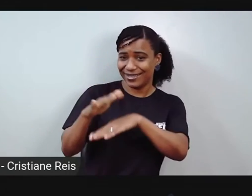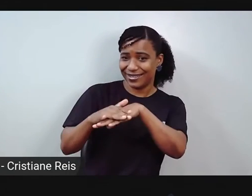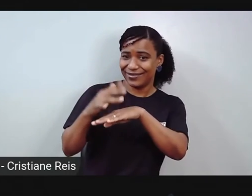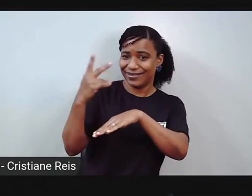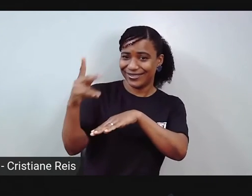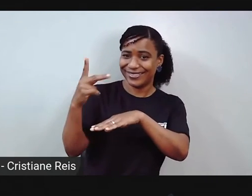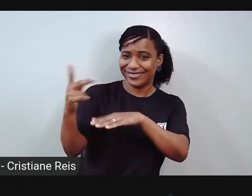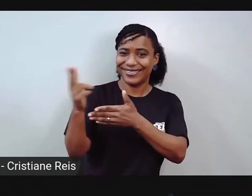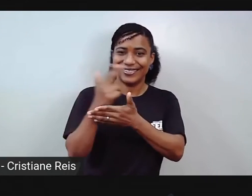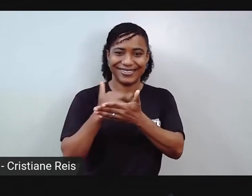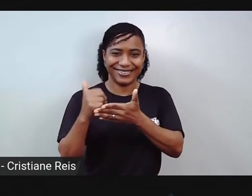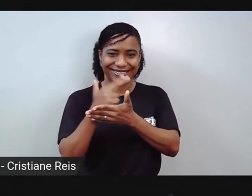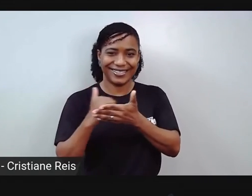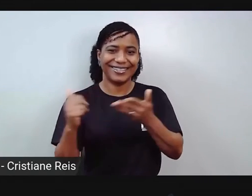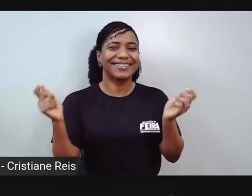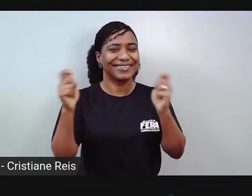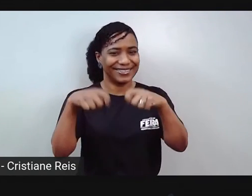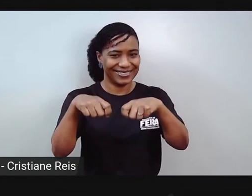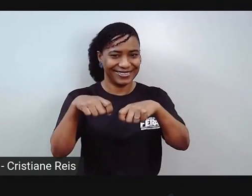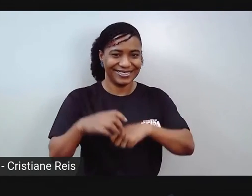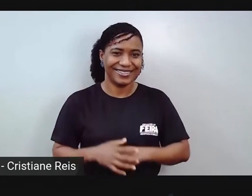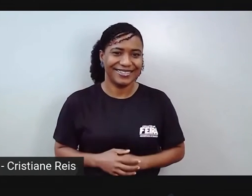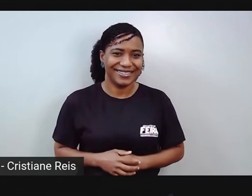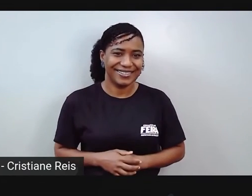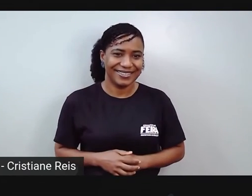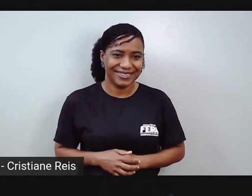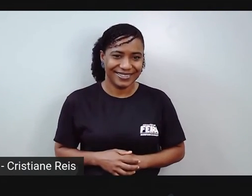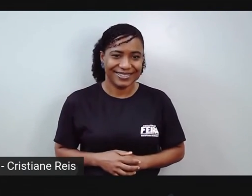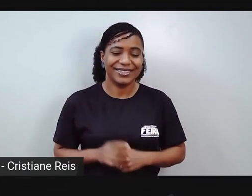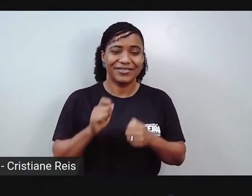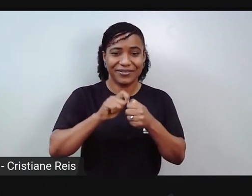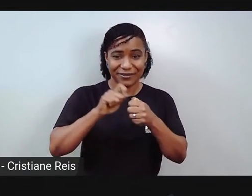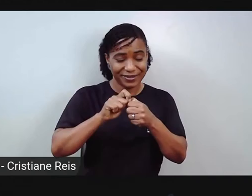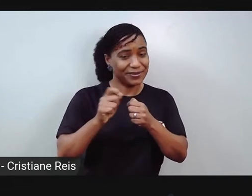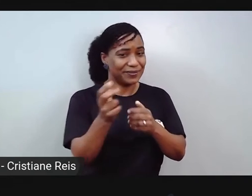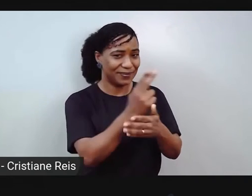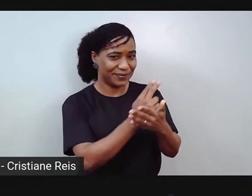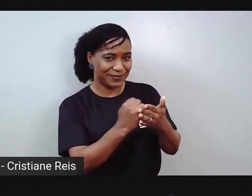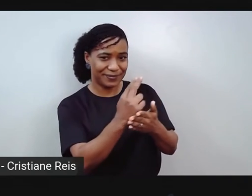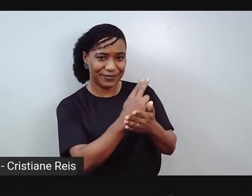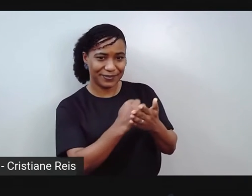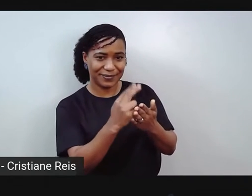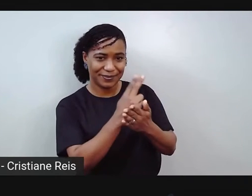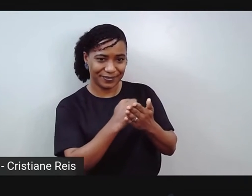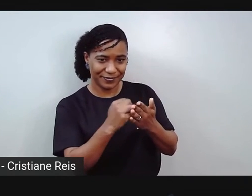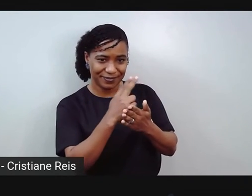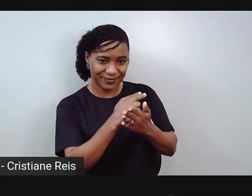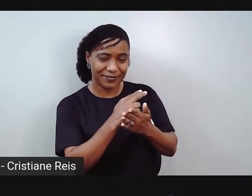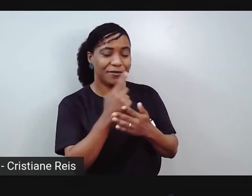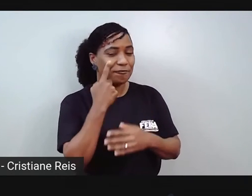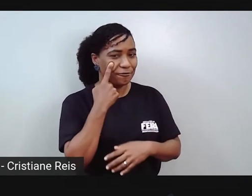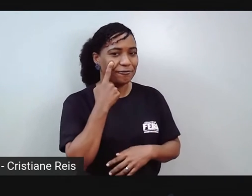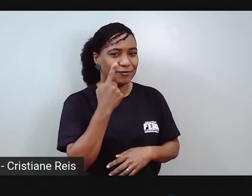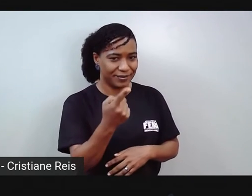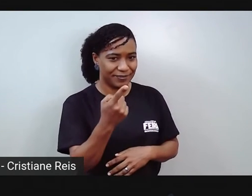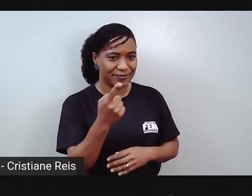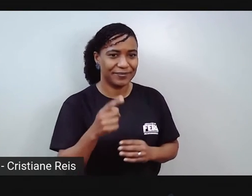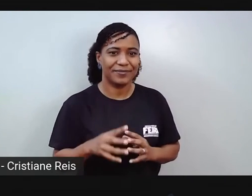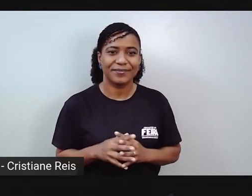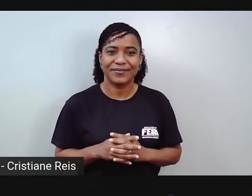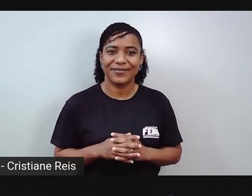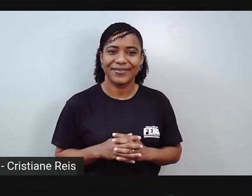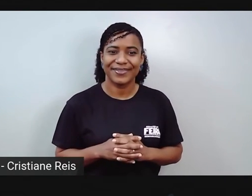Tá bom? Eu vou fazer assim. Vou fazer um com desenho. Eu vou pegar aqui, ó. Minha